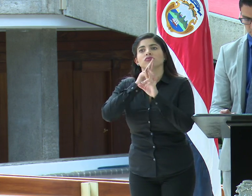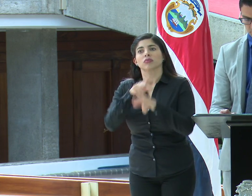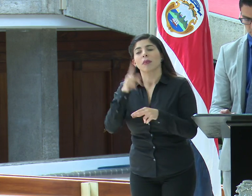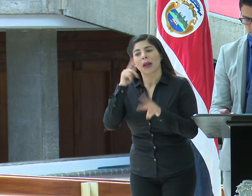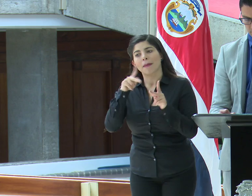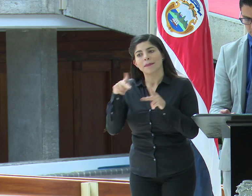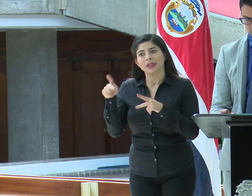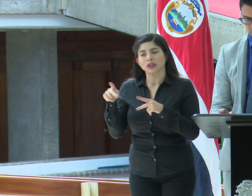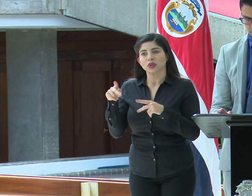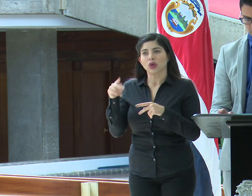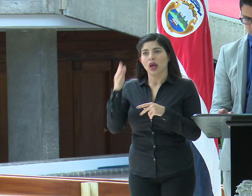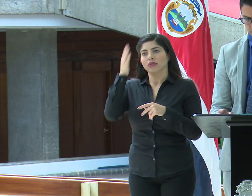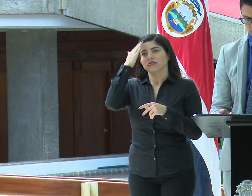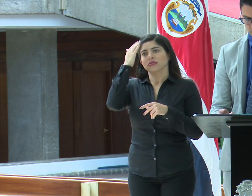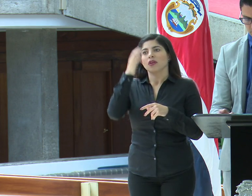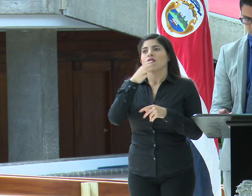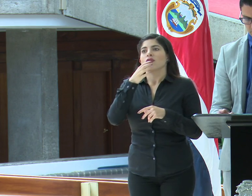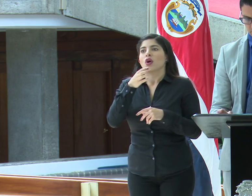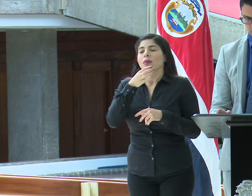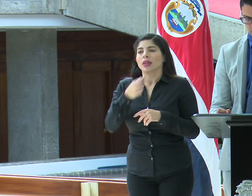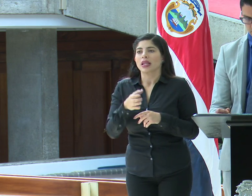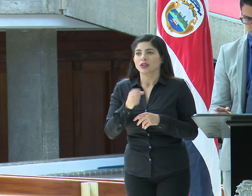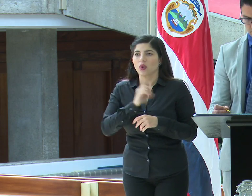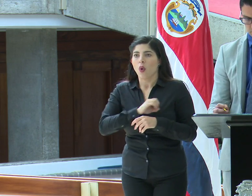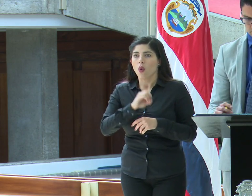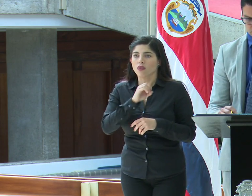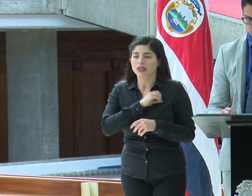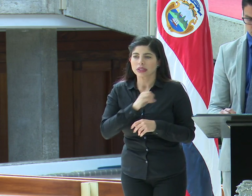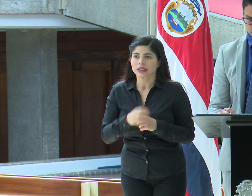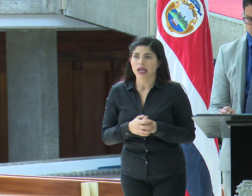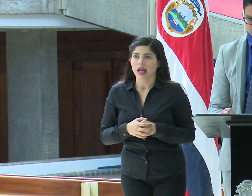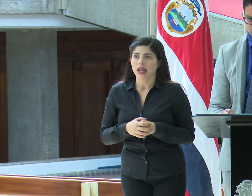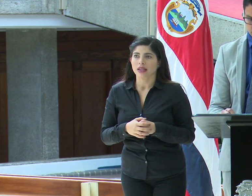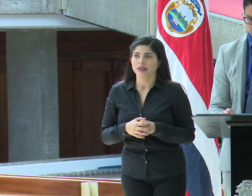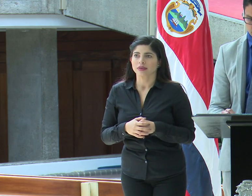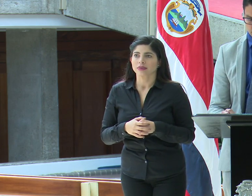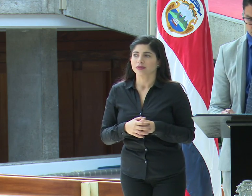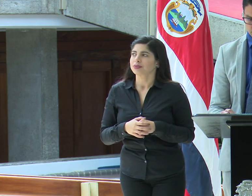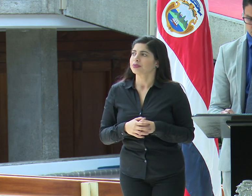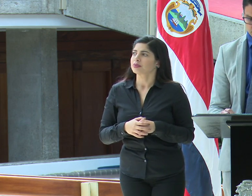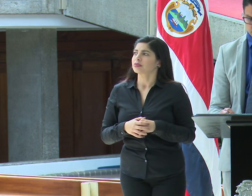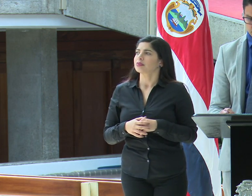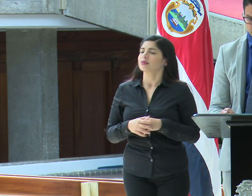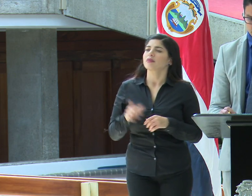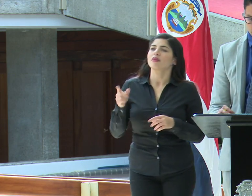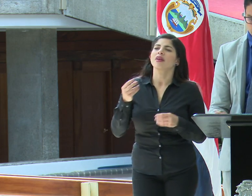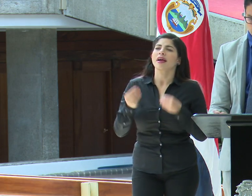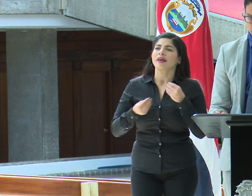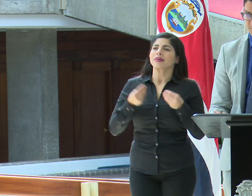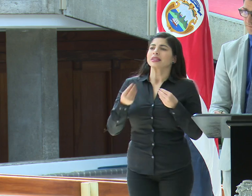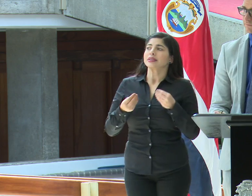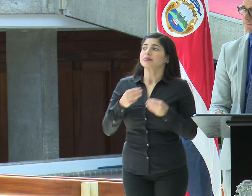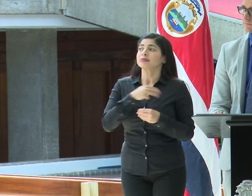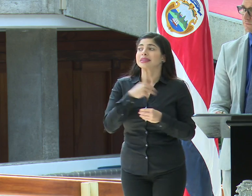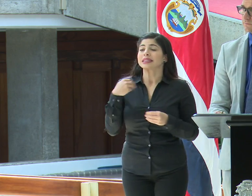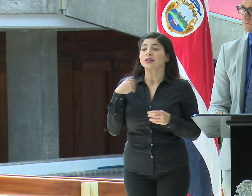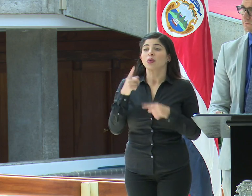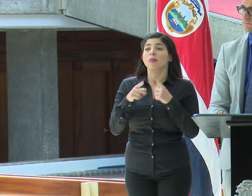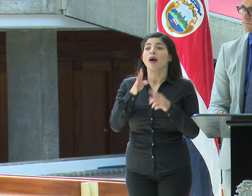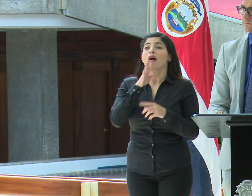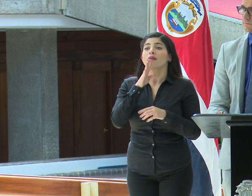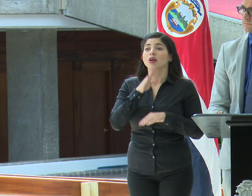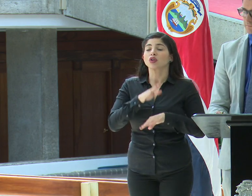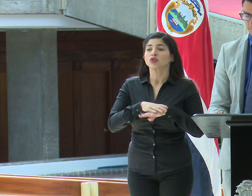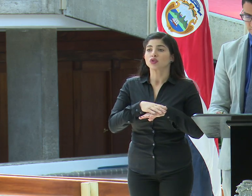población reciba una recomendación oficial y con todo el criterio. Vamos a hacer lo siguiente. El ministro se va a referir